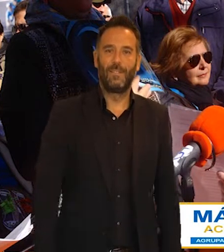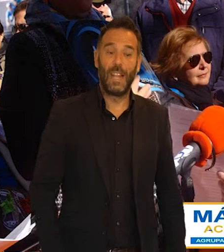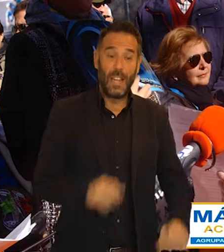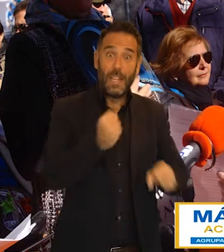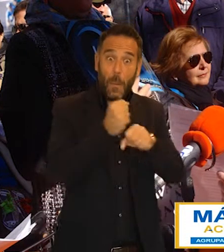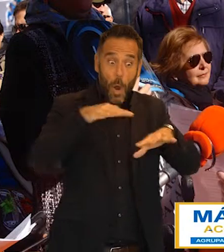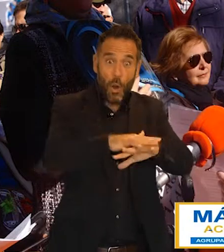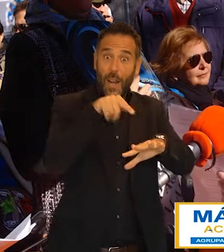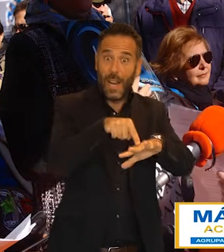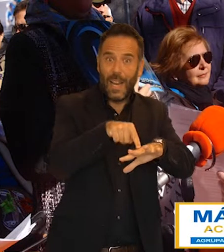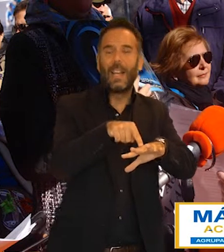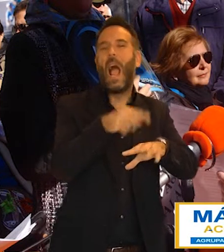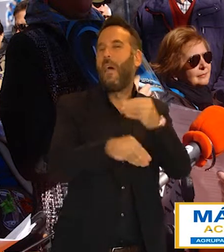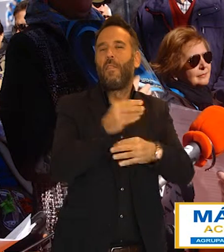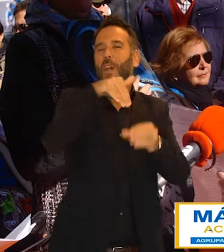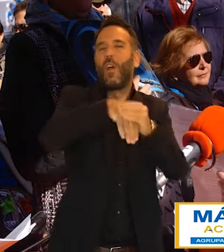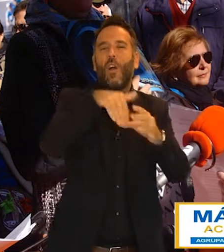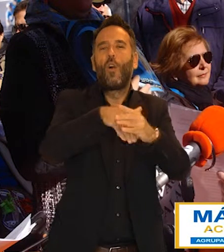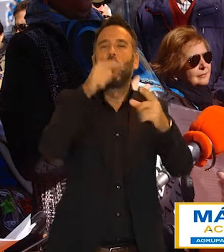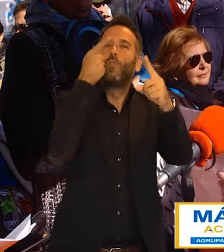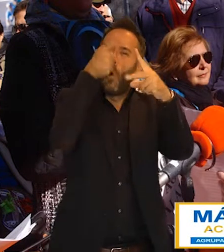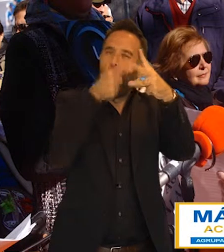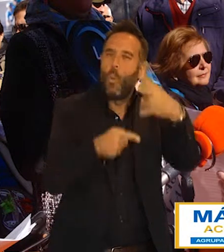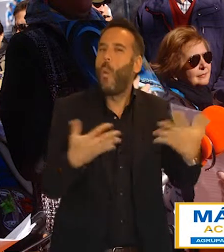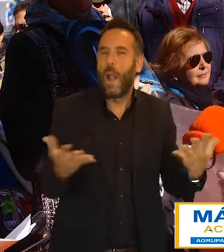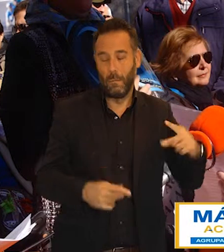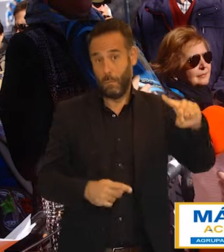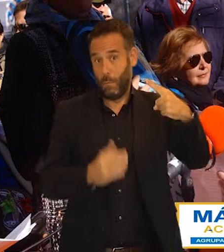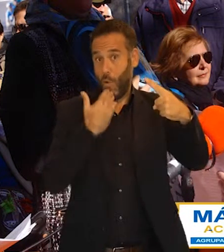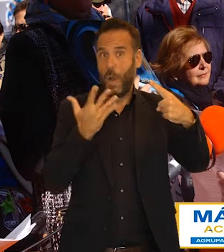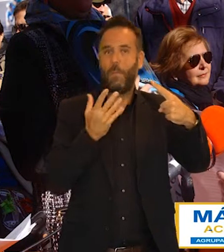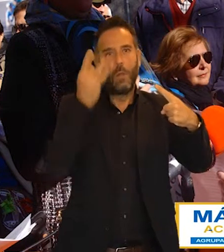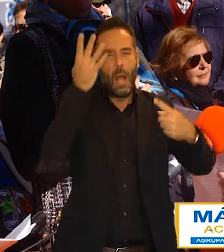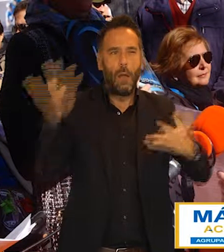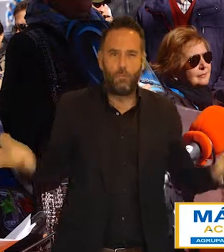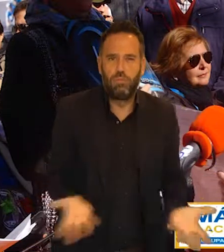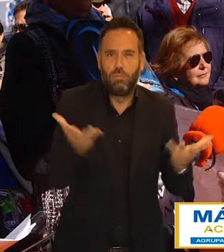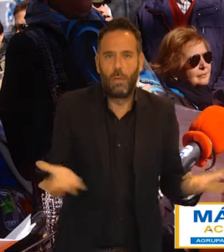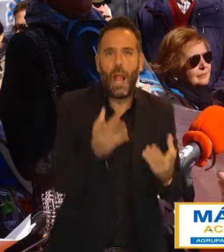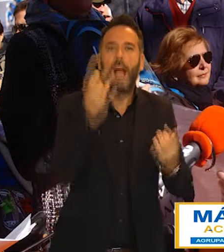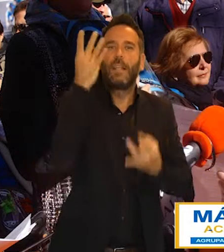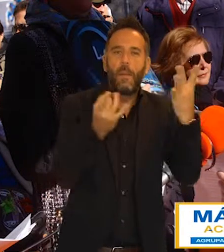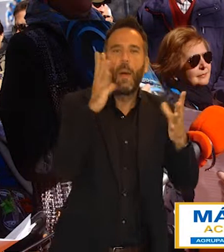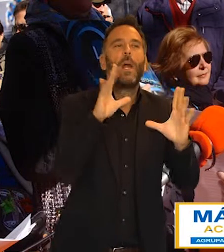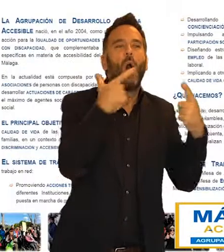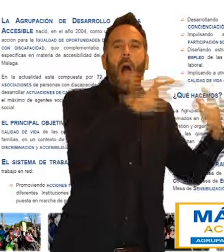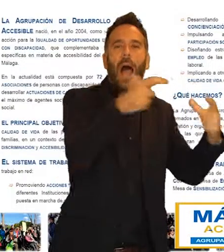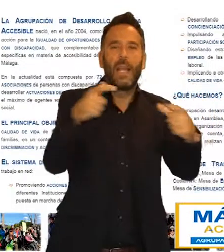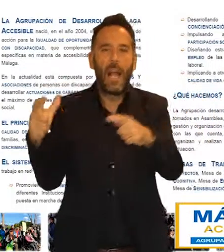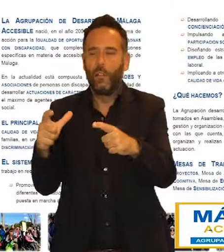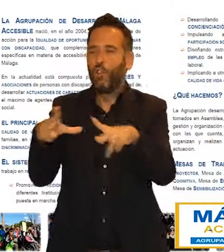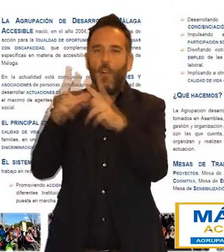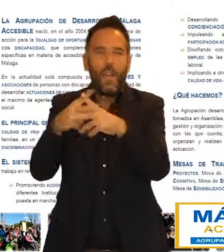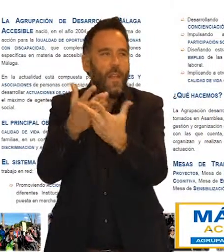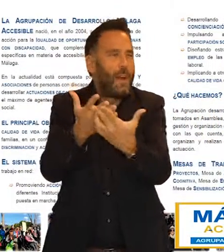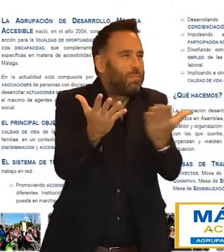trabajo en red, promoviendo acciones transversales, implicando a las diferentes instituciones